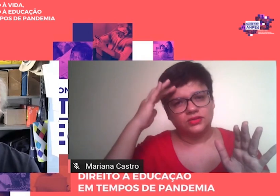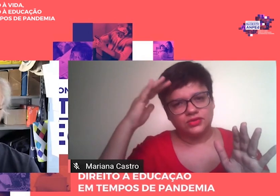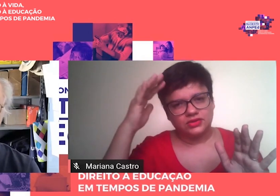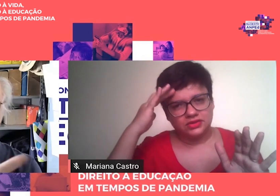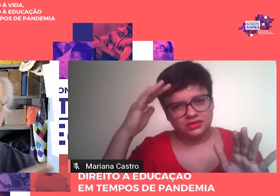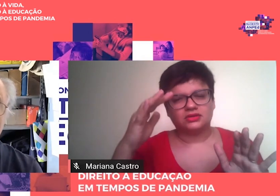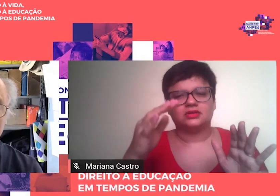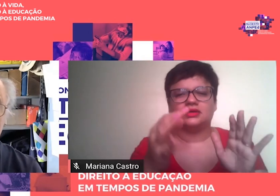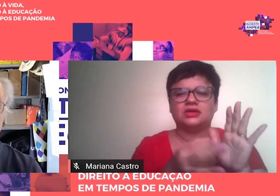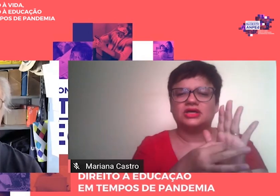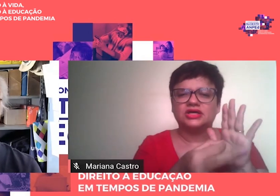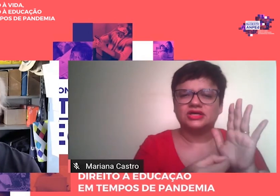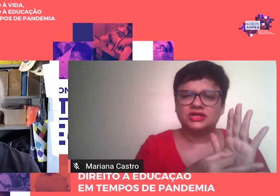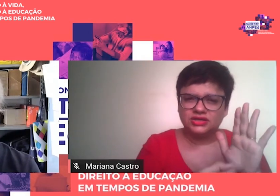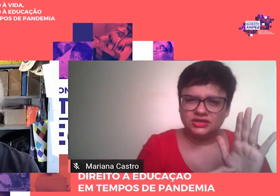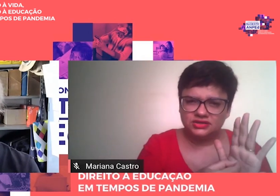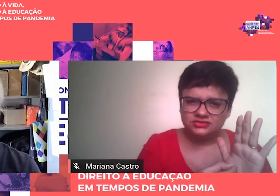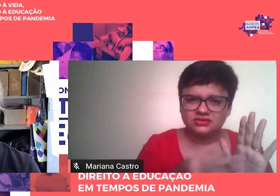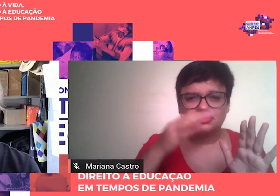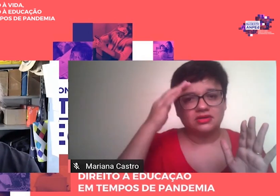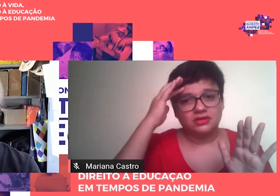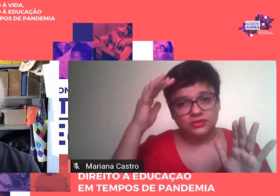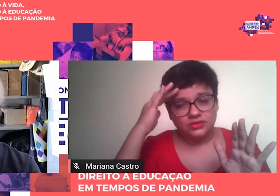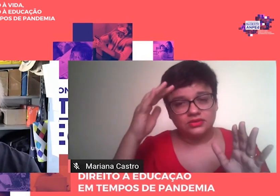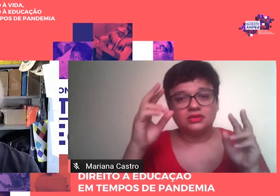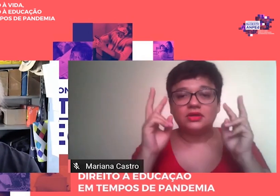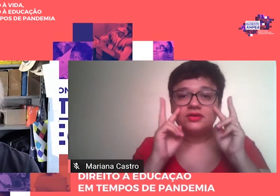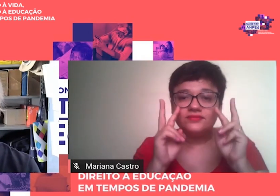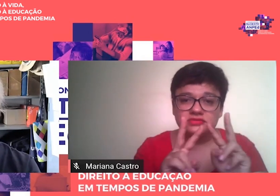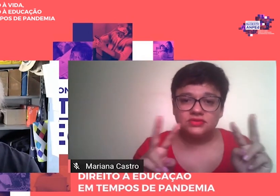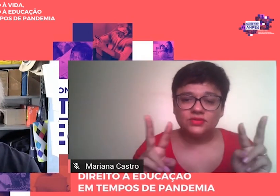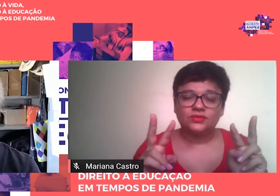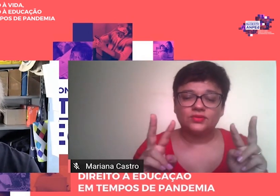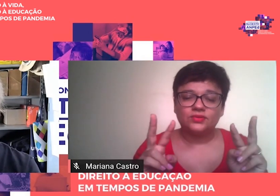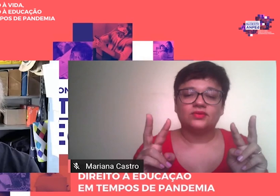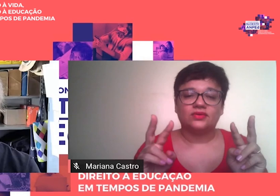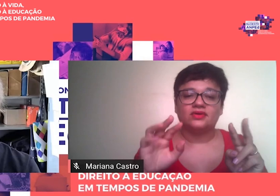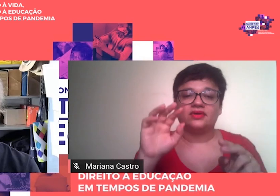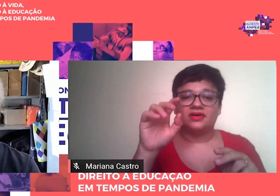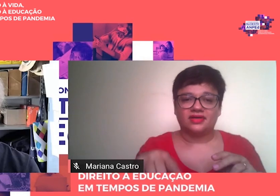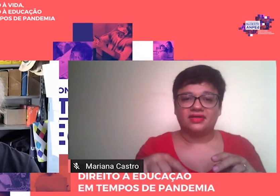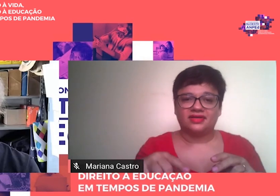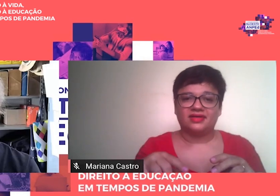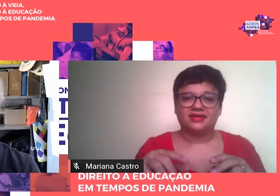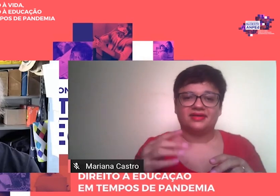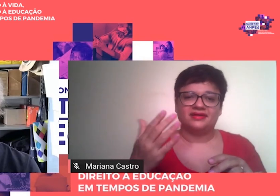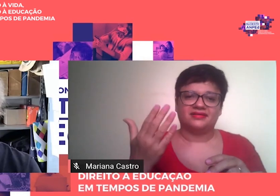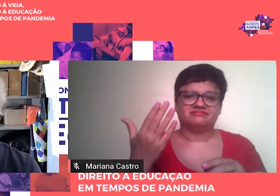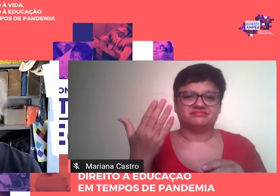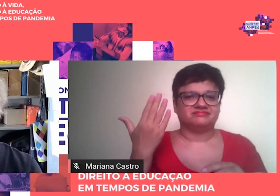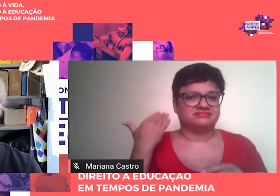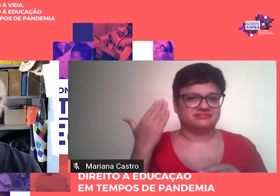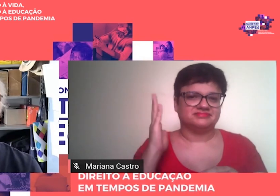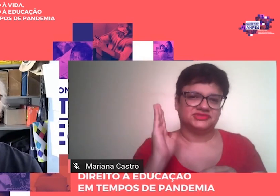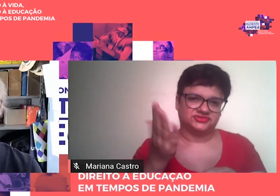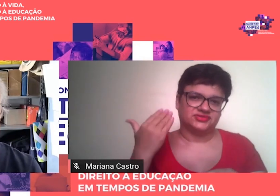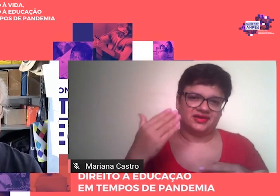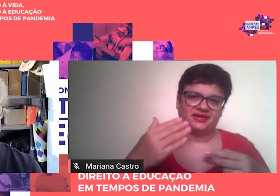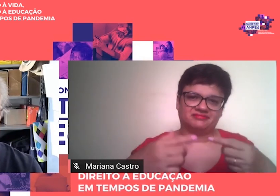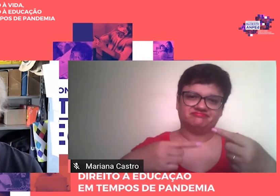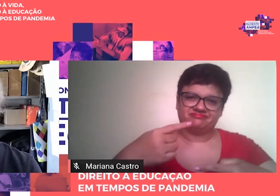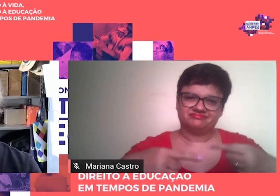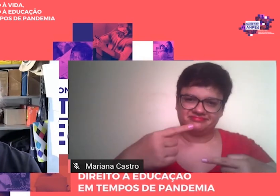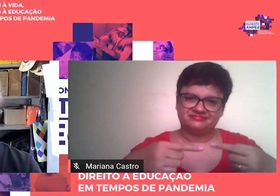agora de teorias à visão. Este é um caso antigo que eu tenho com o autor. Com essa